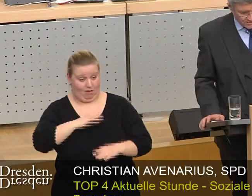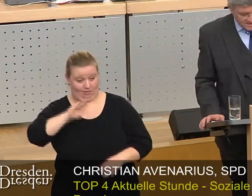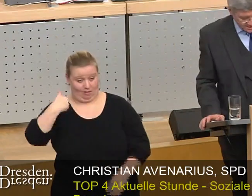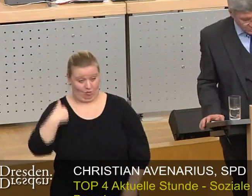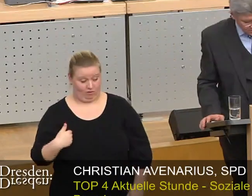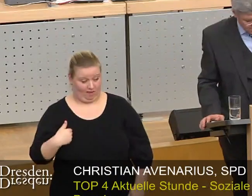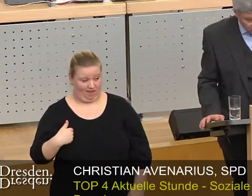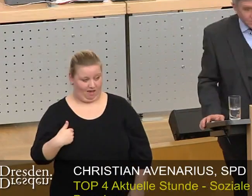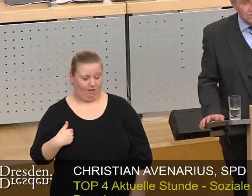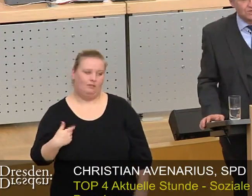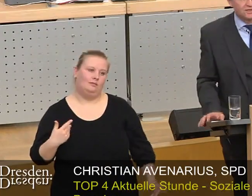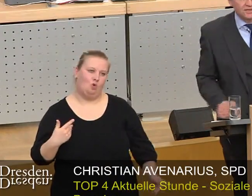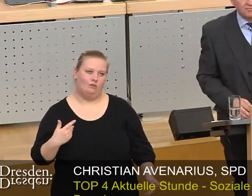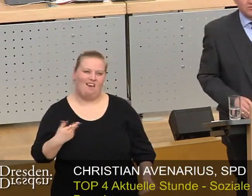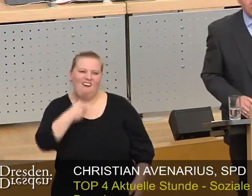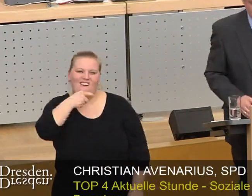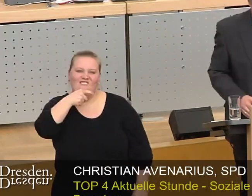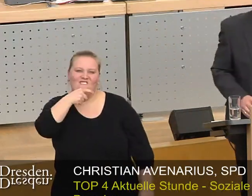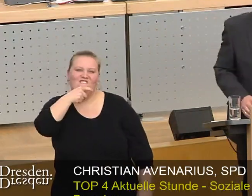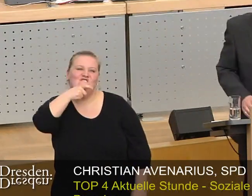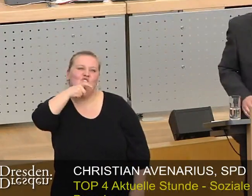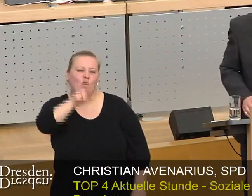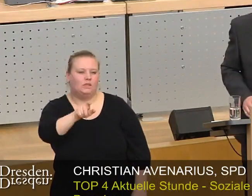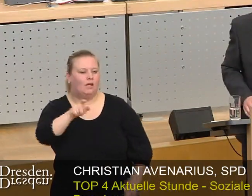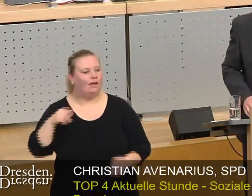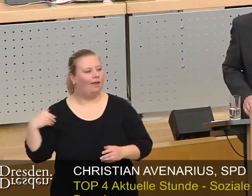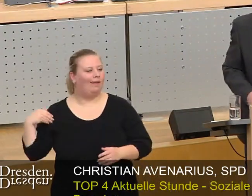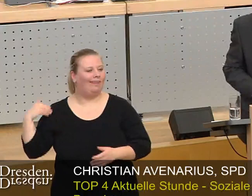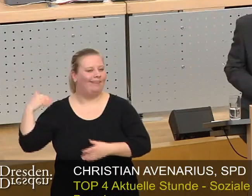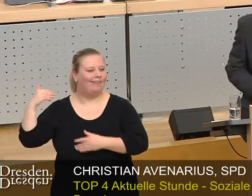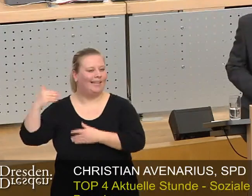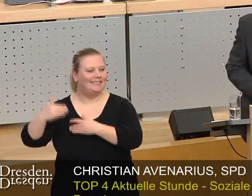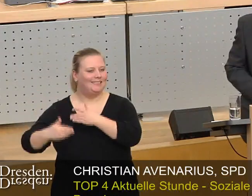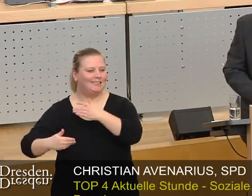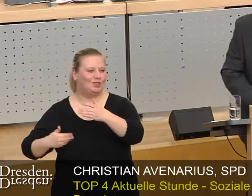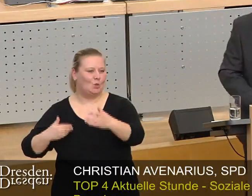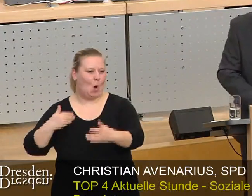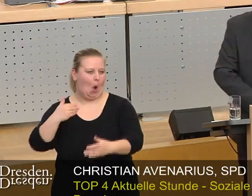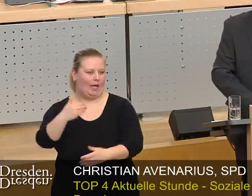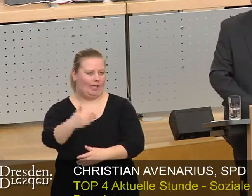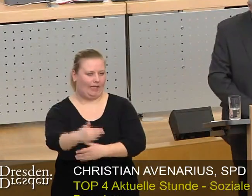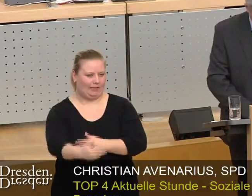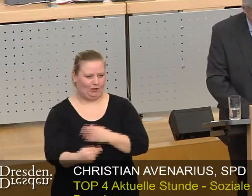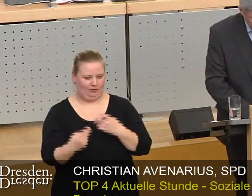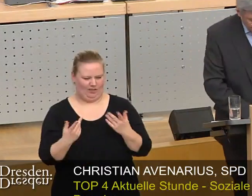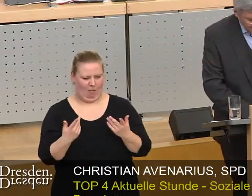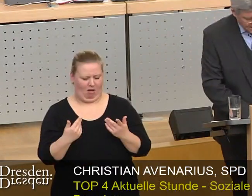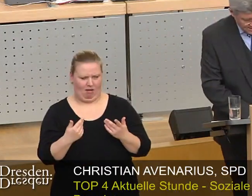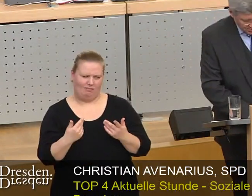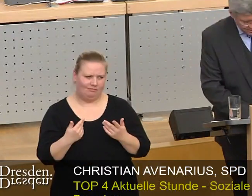man sollte mit der Bezeichnung historisch immer vorsichtig sein. Trotzdem ist es aber sicher nicht falsch zu sagen,